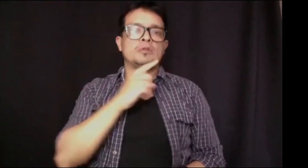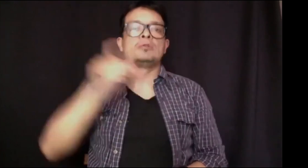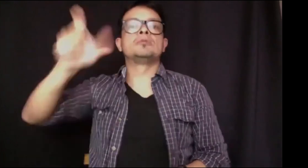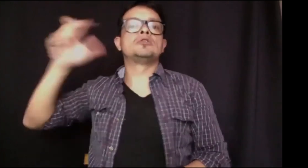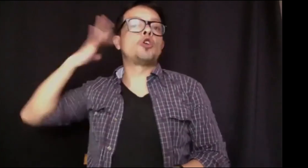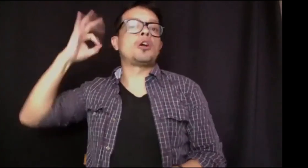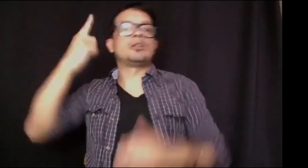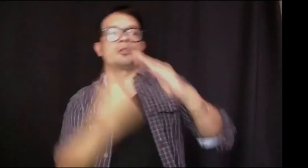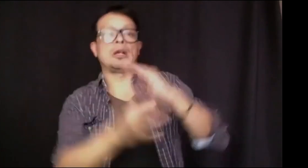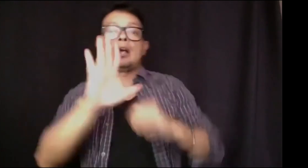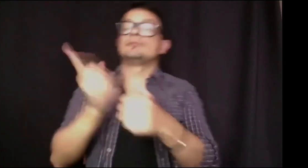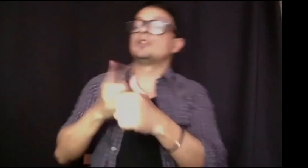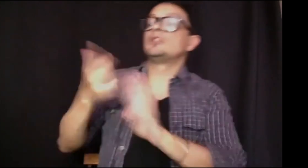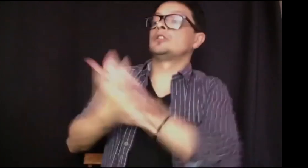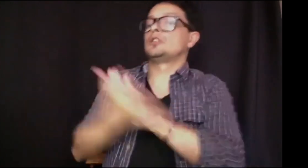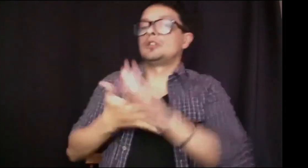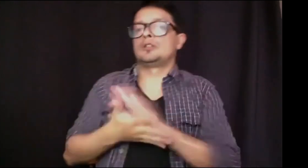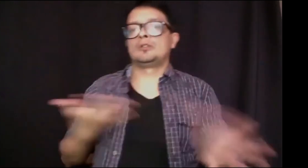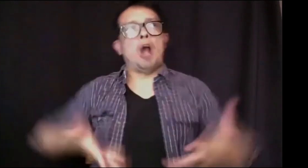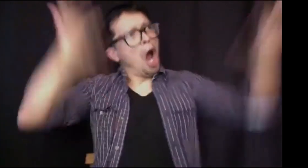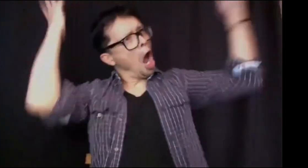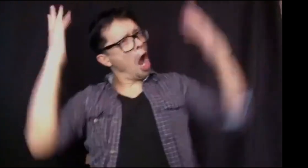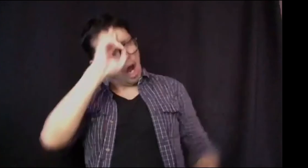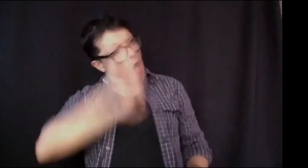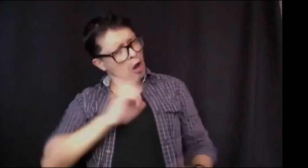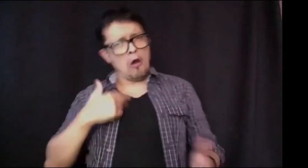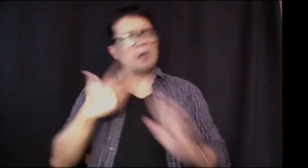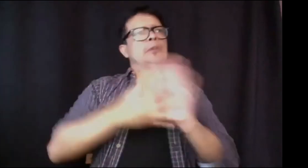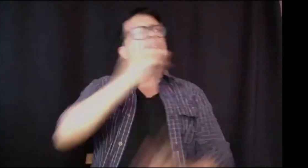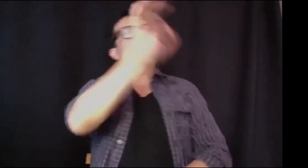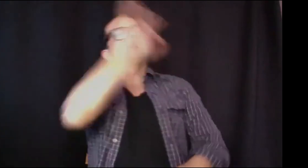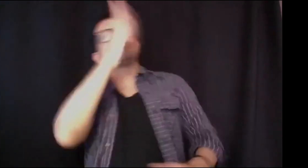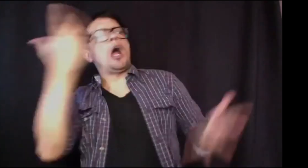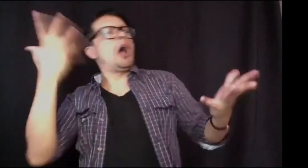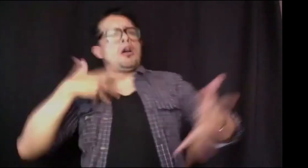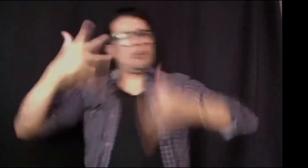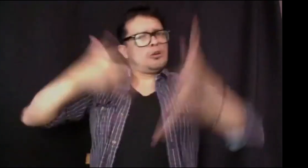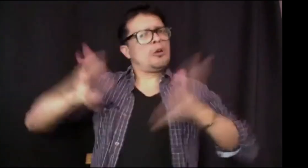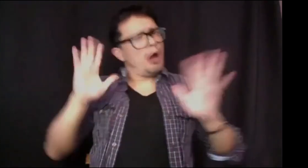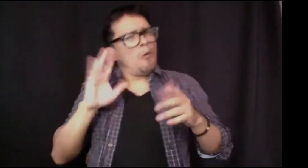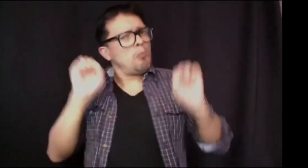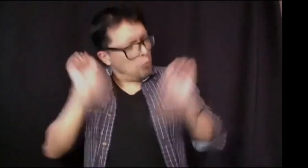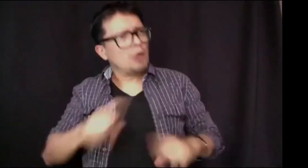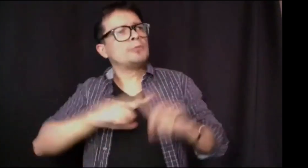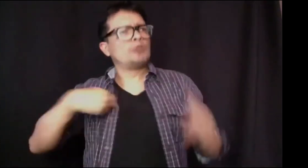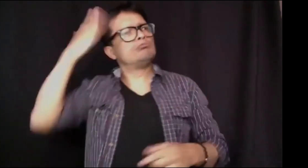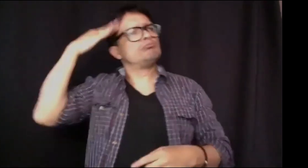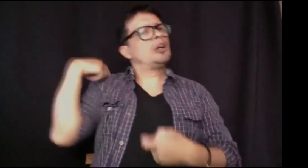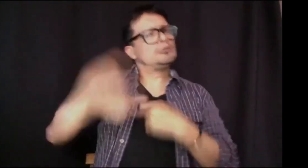adaptaciones. Porque sabemos que la lengua de las personas sordas es la lengua de señas, la primera